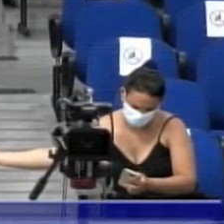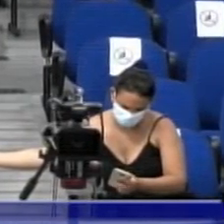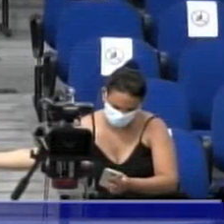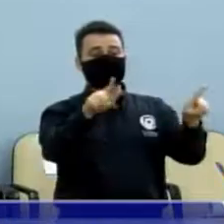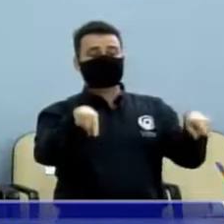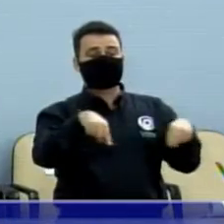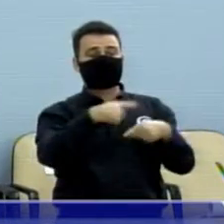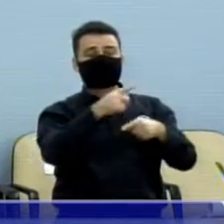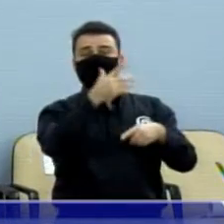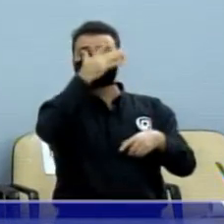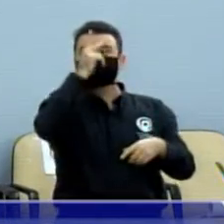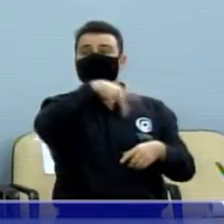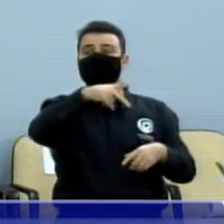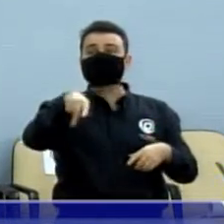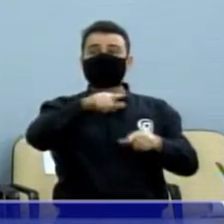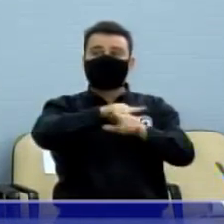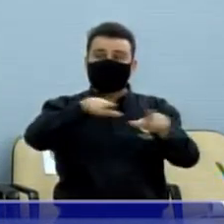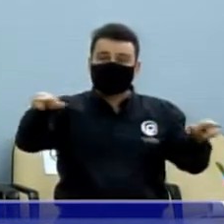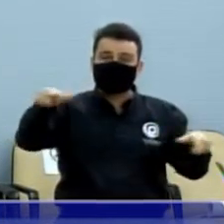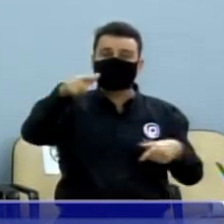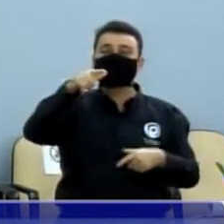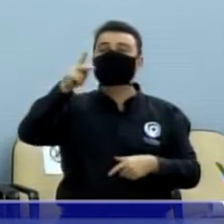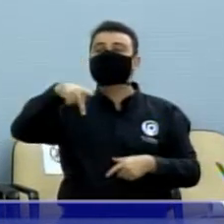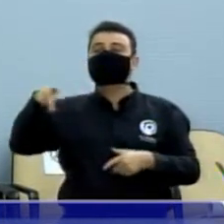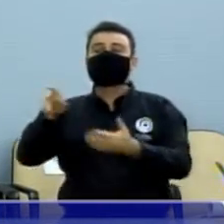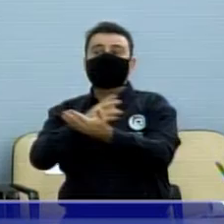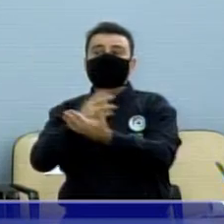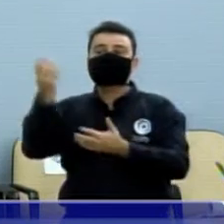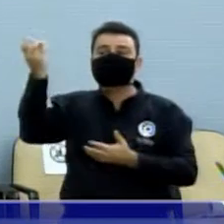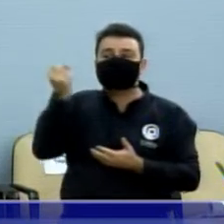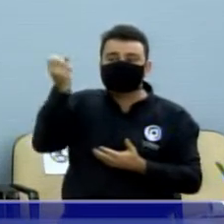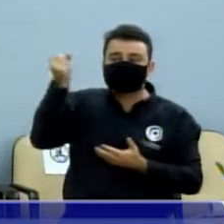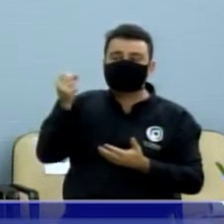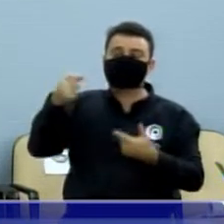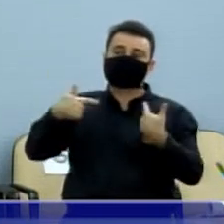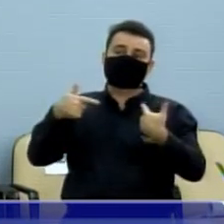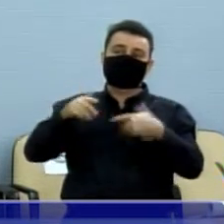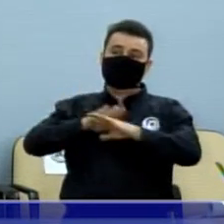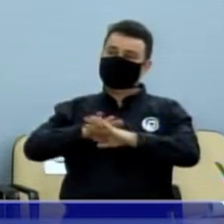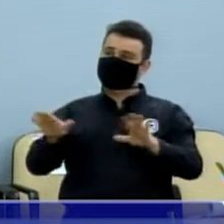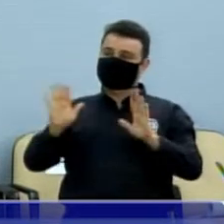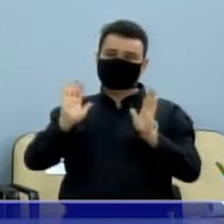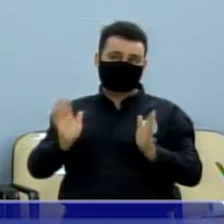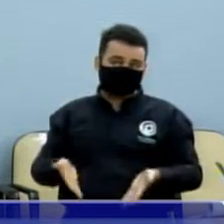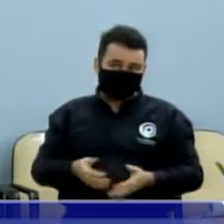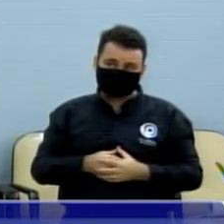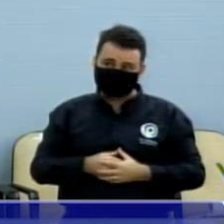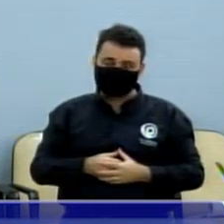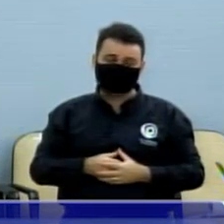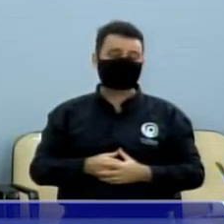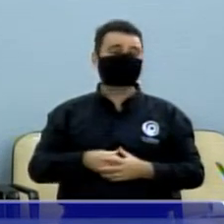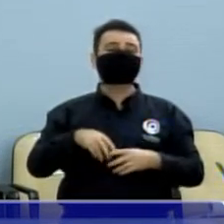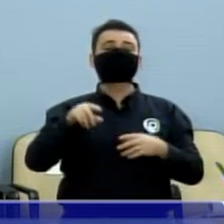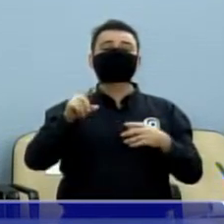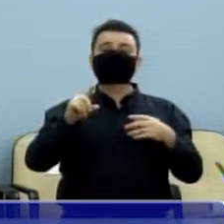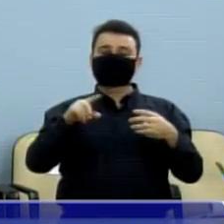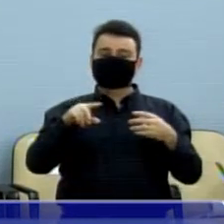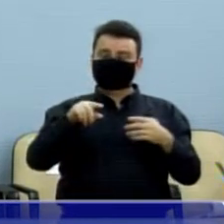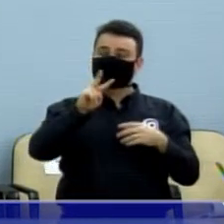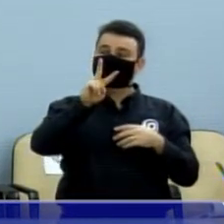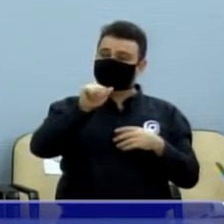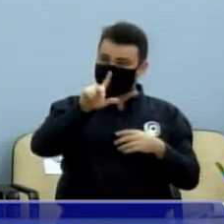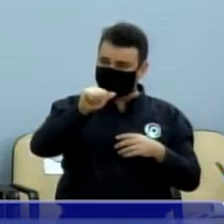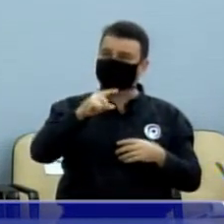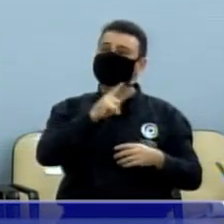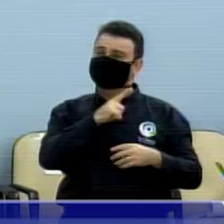vacância, aposentadorias, várias baixas na educação no quadro de